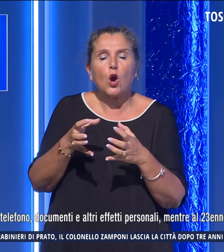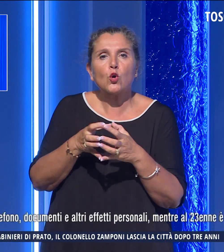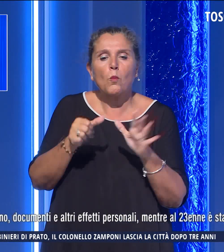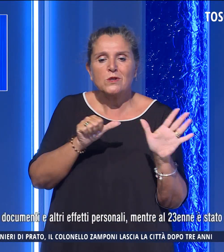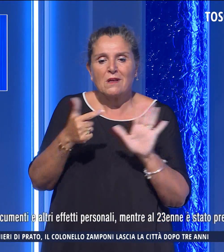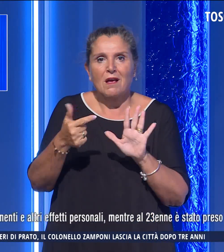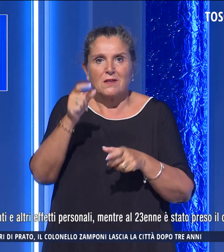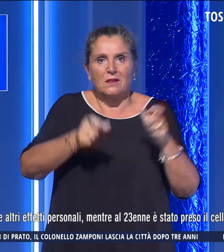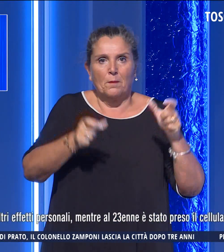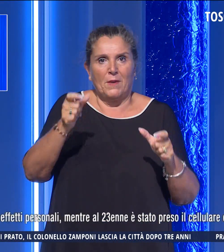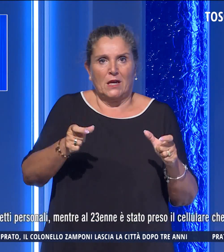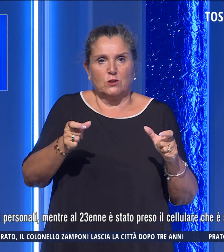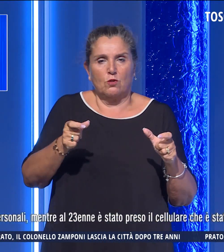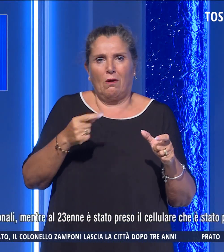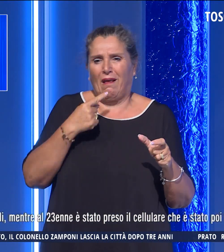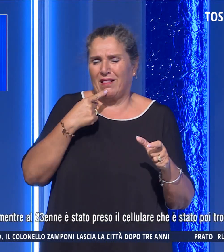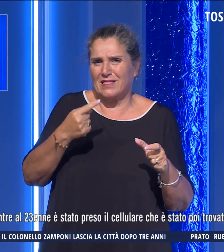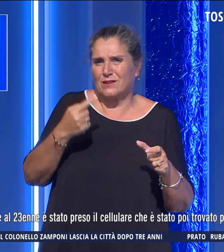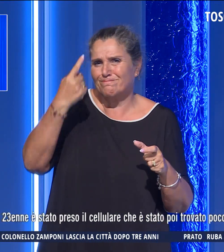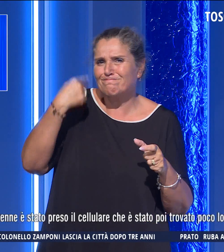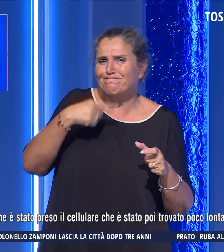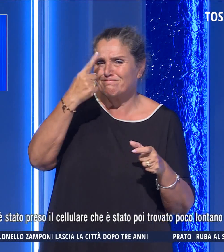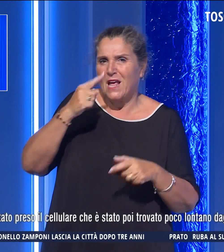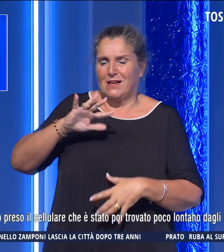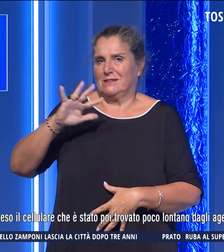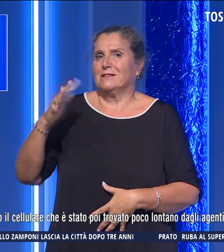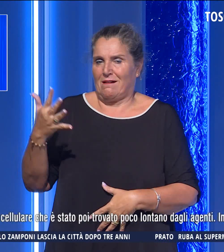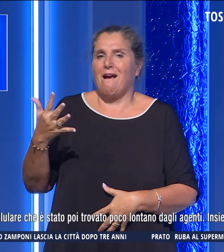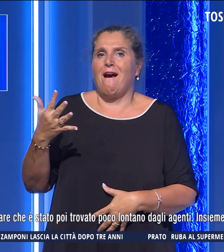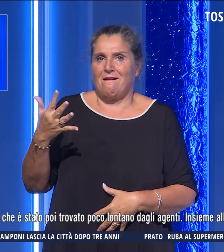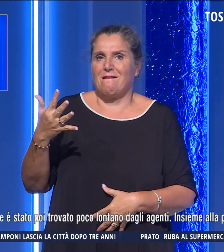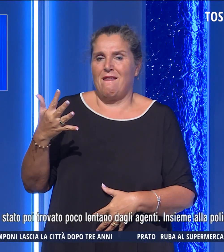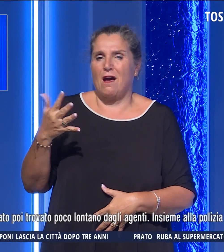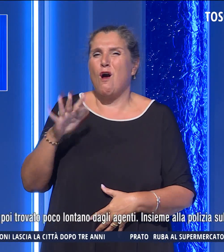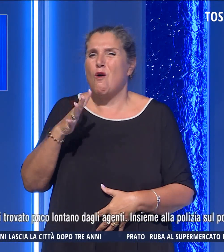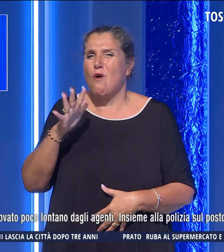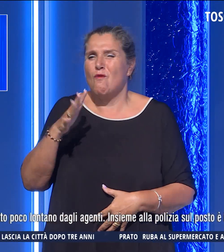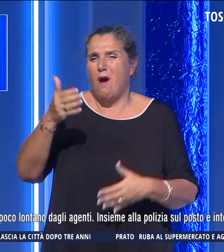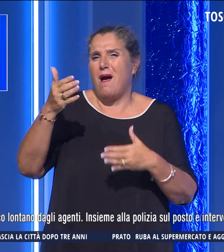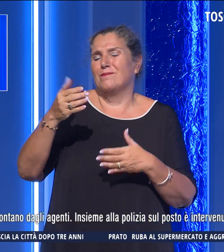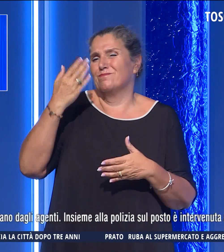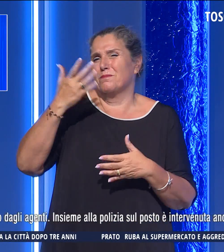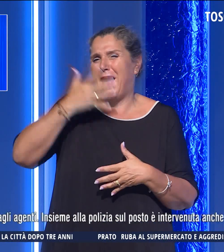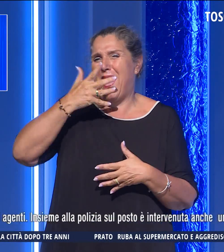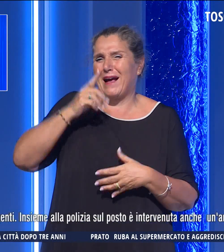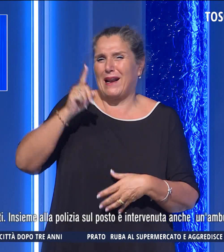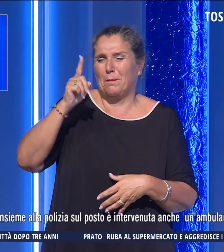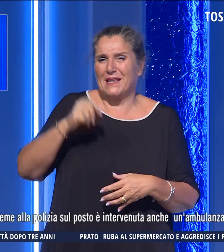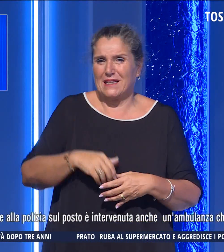6-7 persone descritte come straniere di probabile origine magrebina.